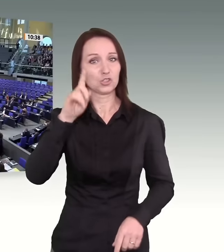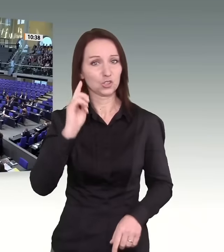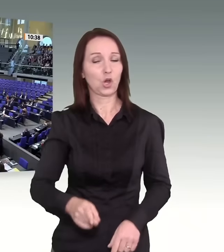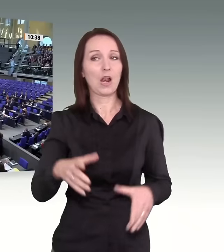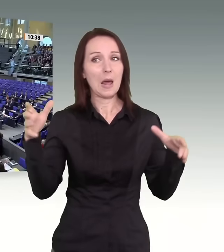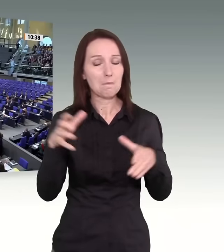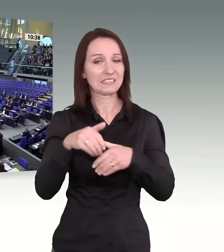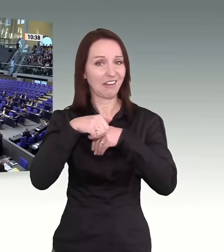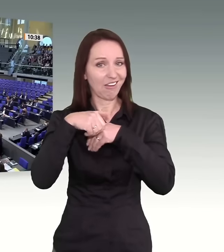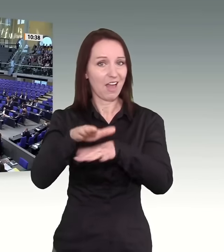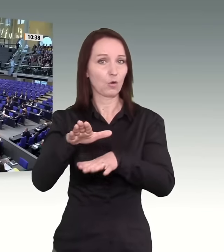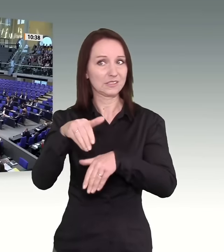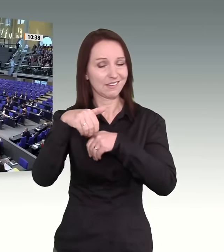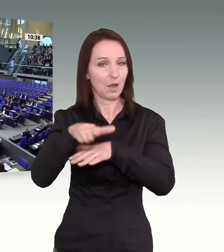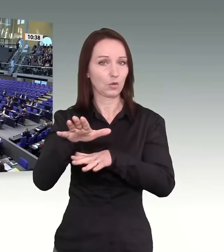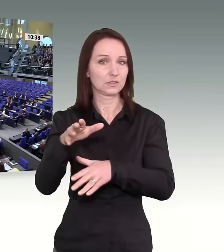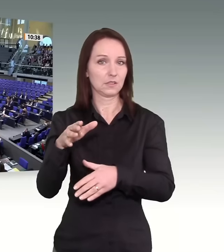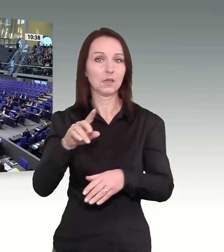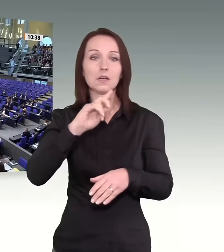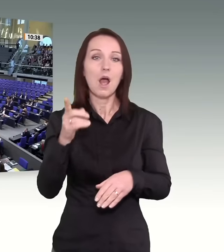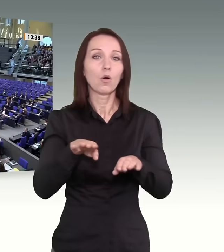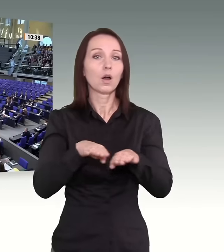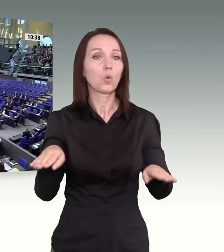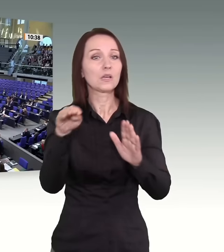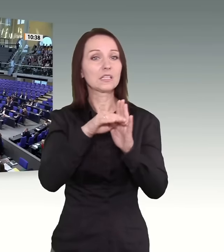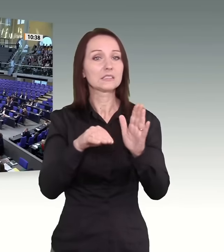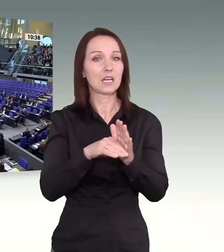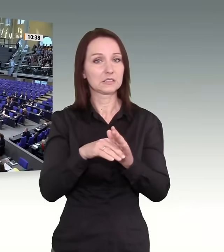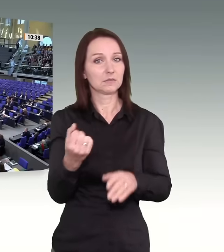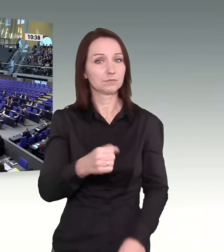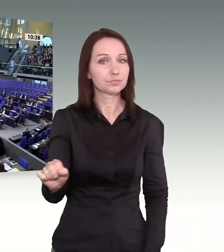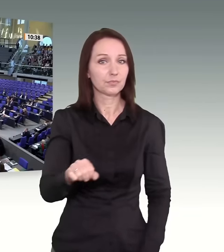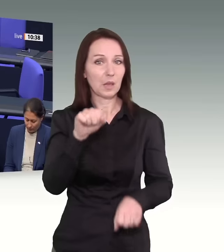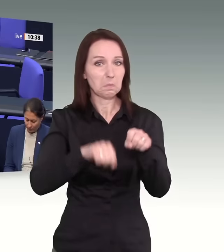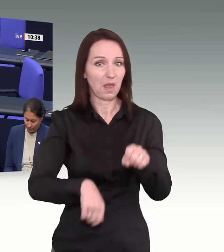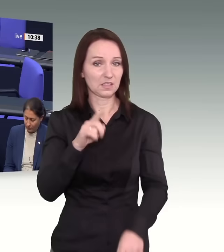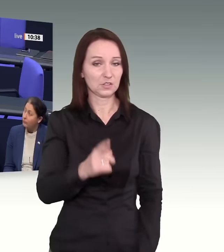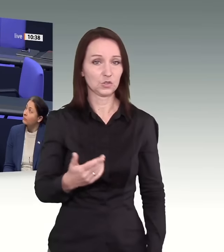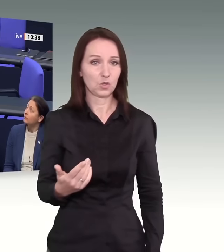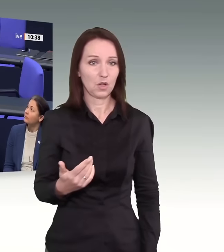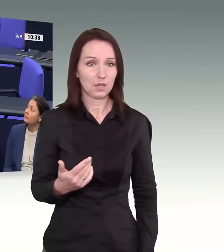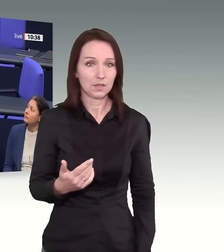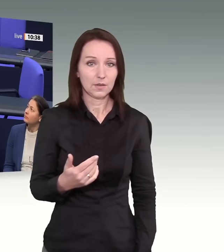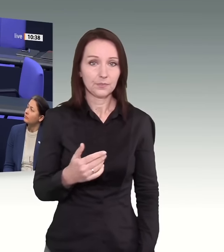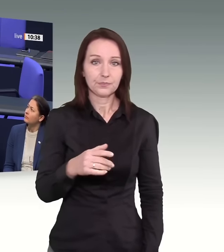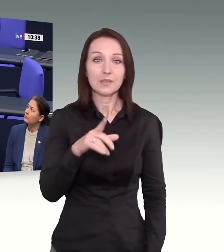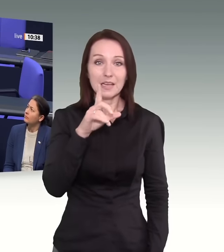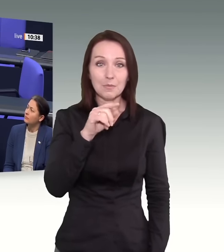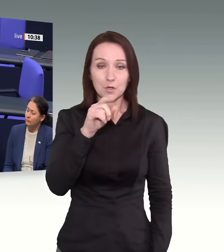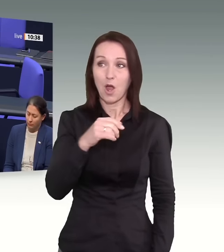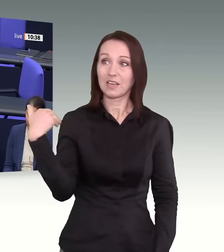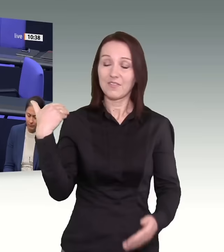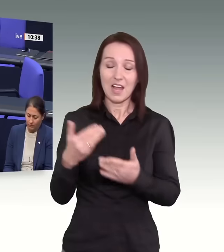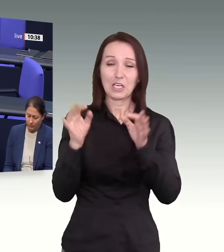Und darüber, das Grundgesetz zu brechen, darüber im Grunde dunkle Schatten der Vergangenheit